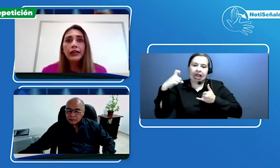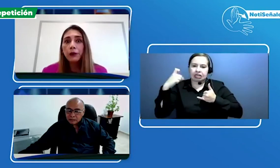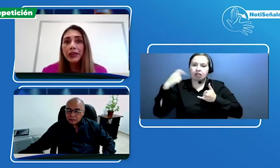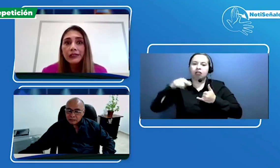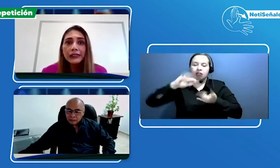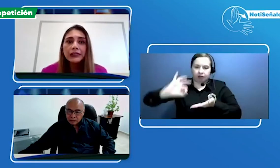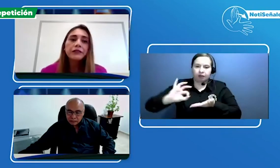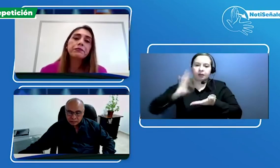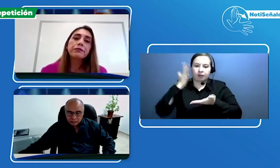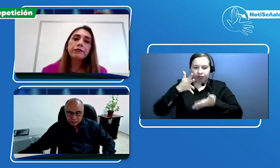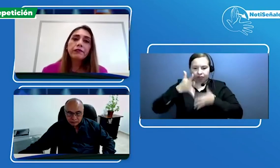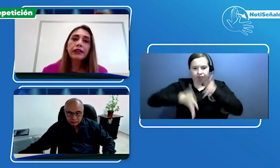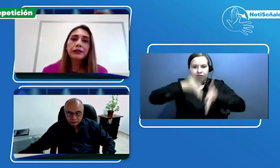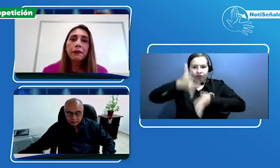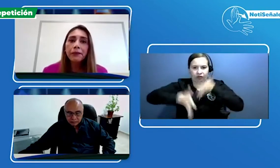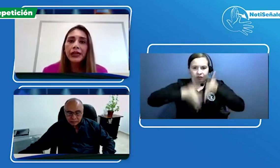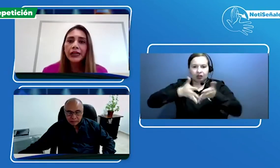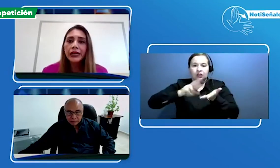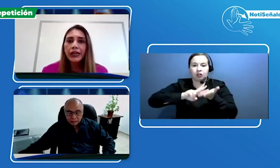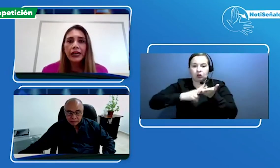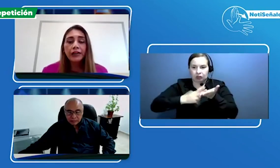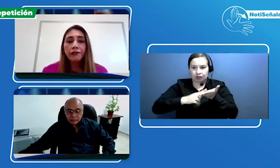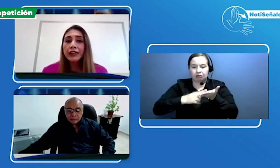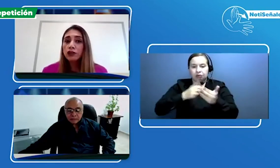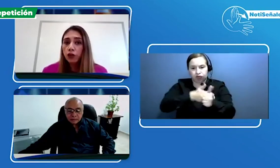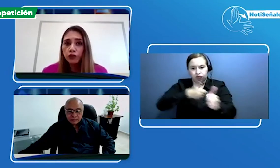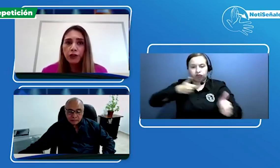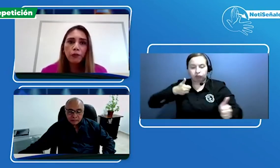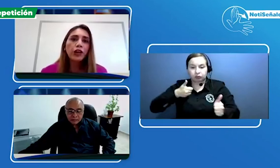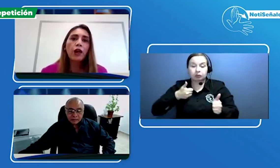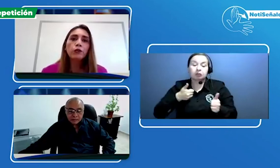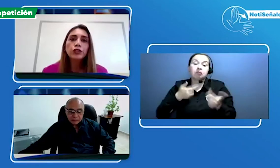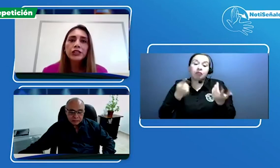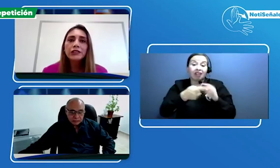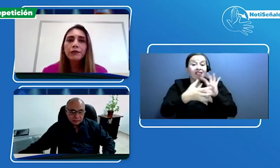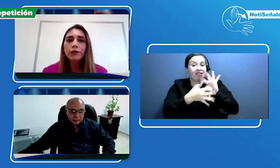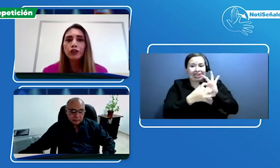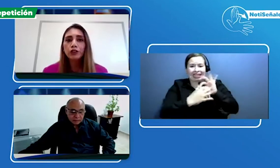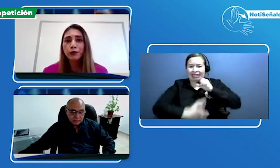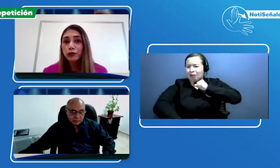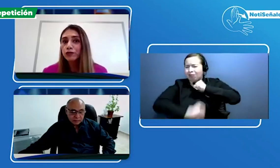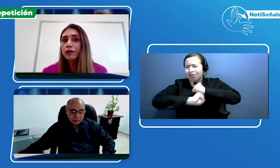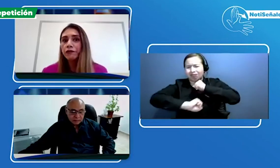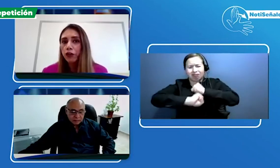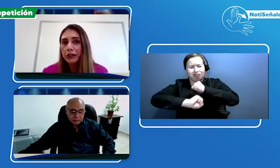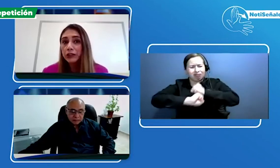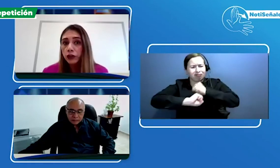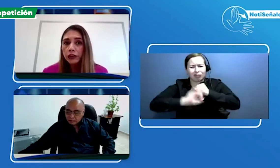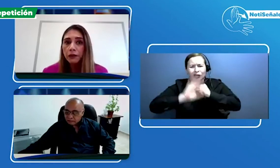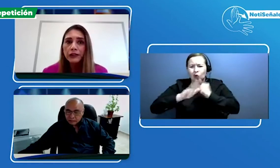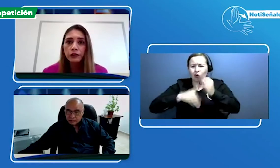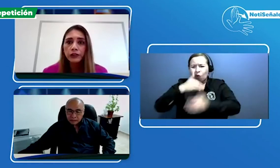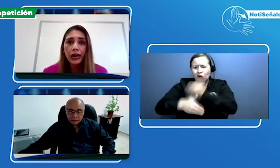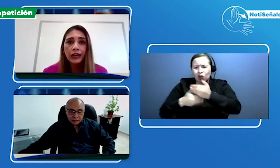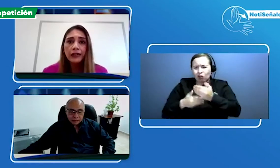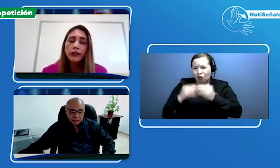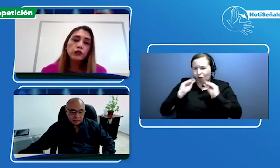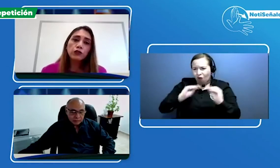lengua de señas. También FENASCOL nos ha apoyado muchísimo en los procesos de formación del personal, no